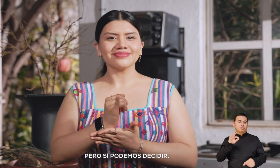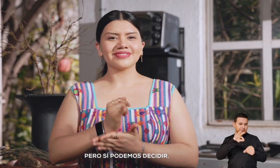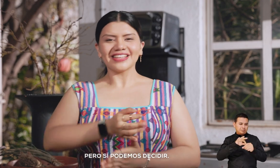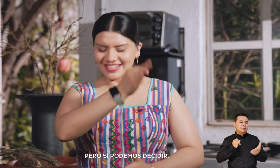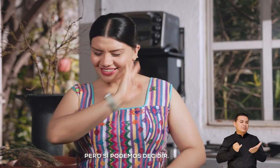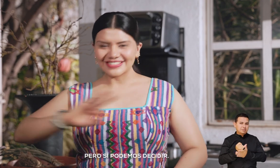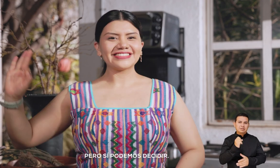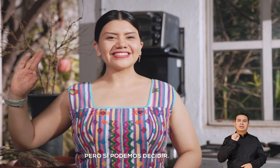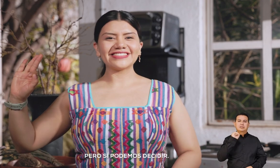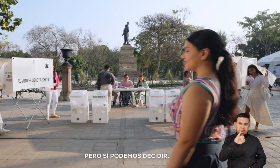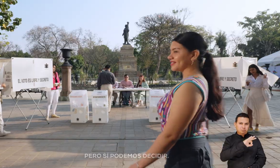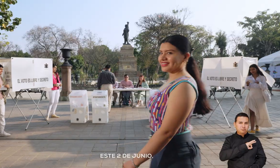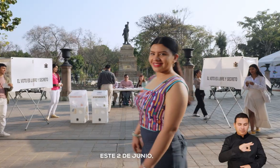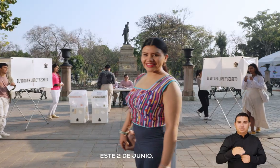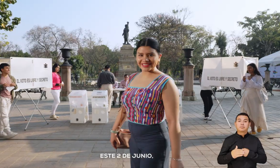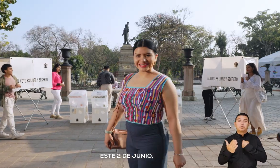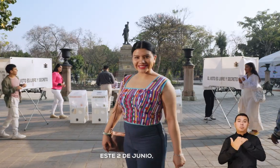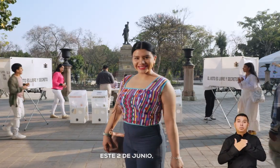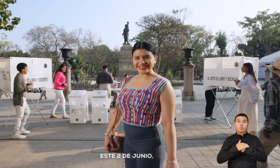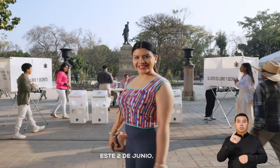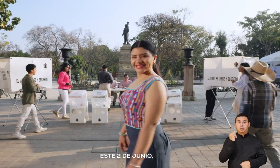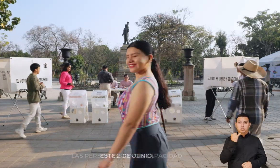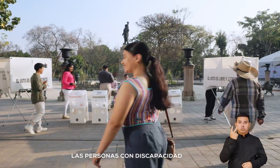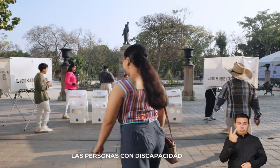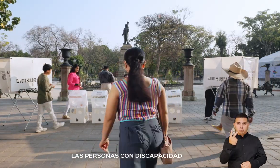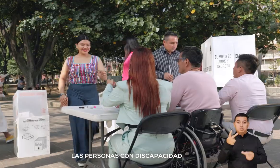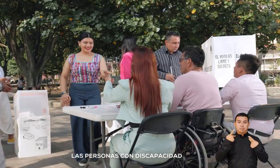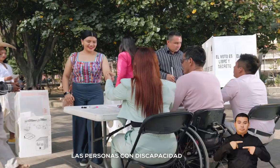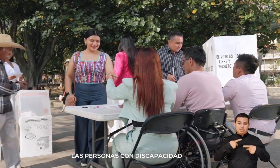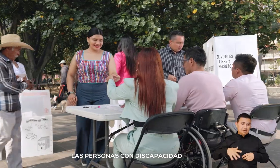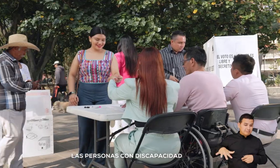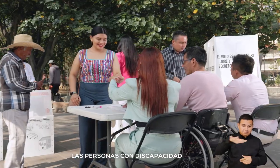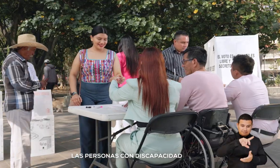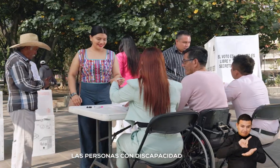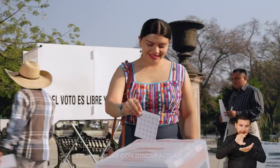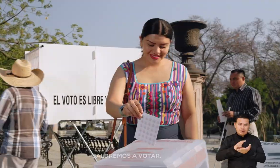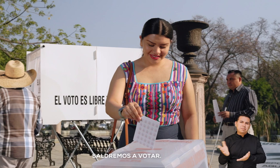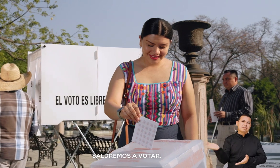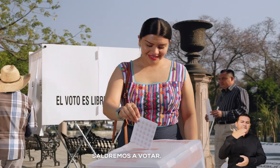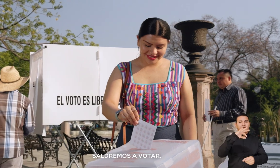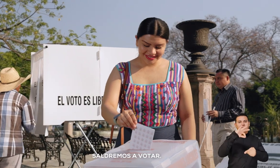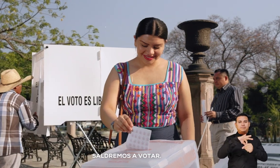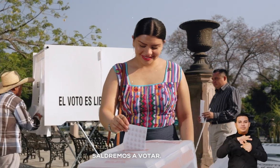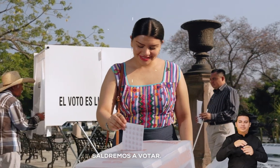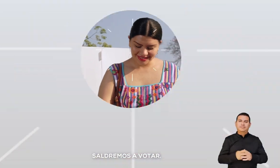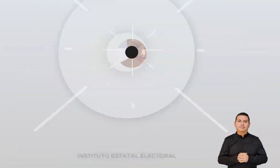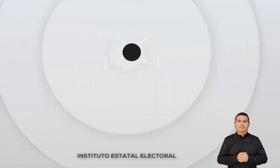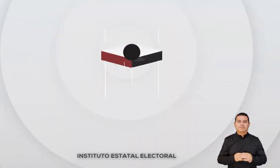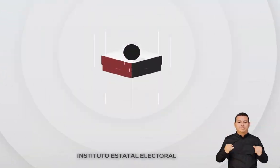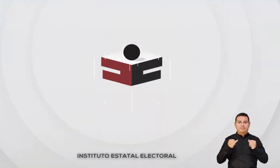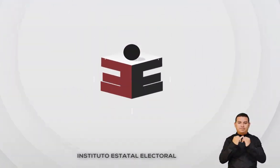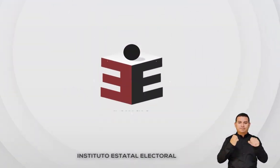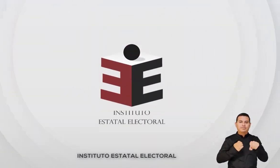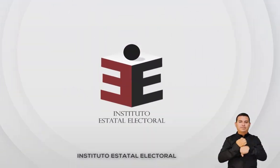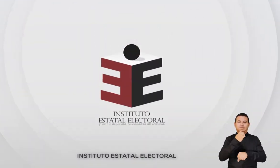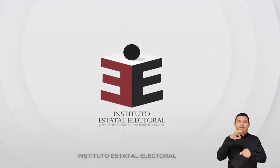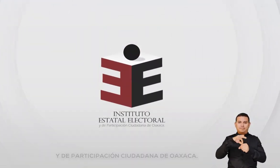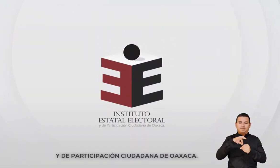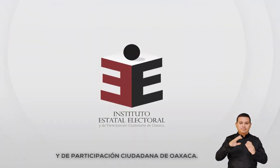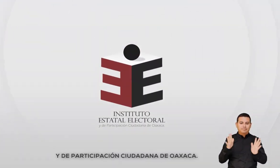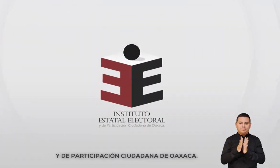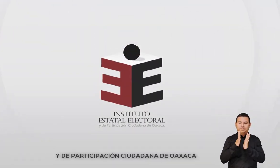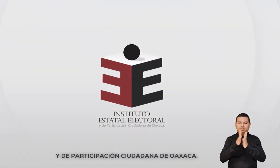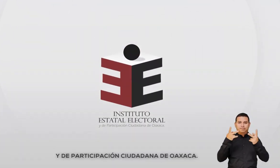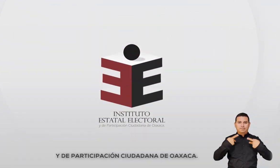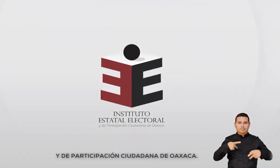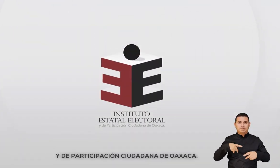pero sí podemos decidir. Este 2 de junio, las personas con discapacidad saldremos a votar. Instituto Estatal Electoral